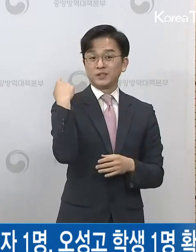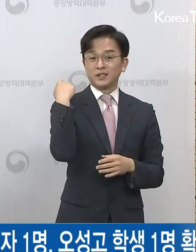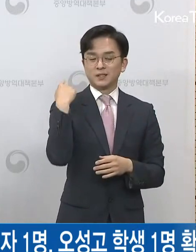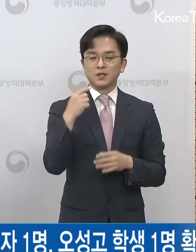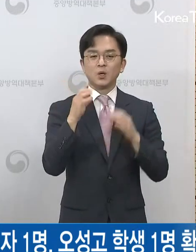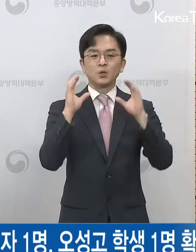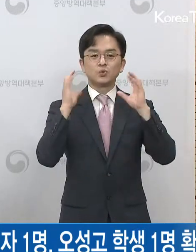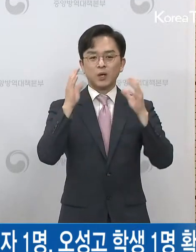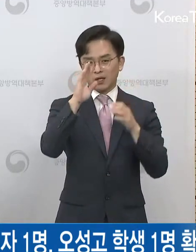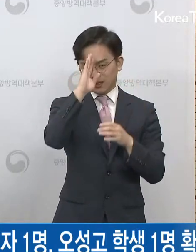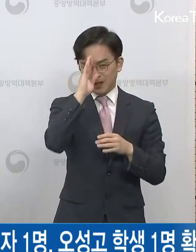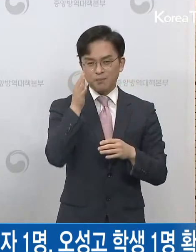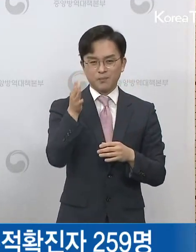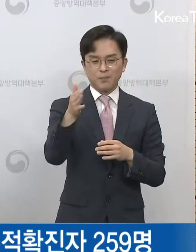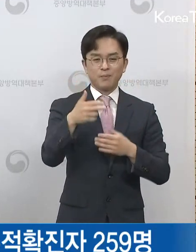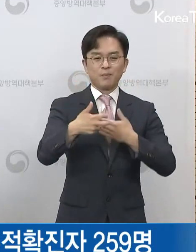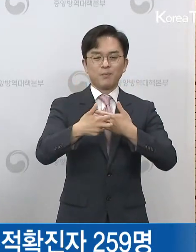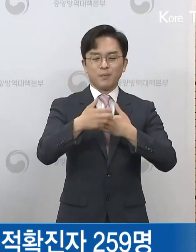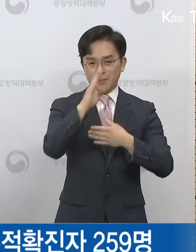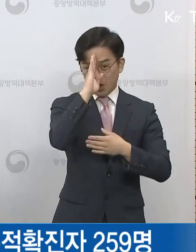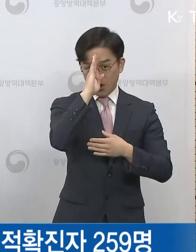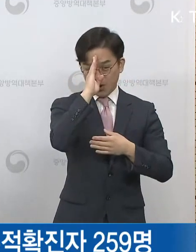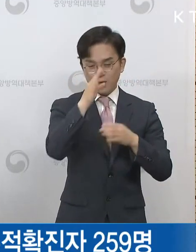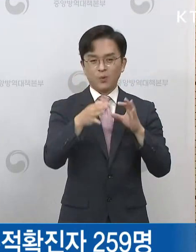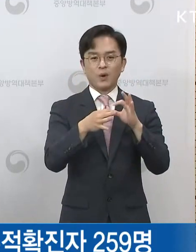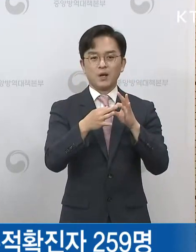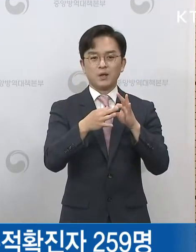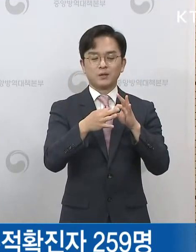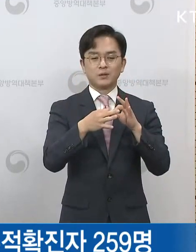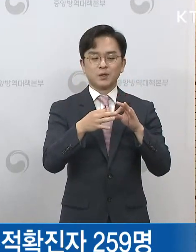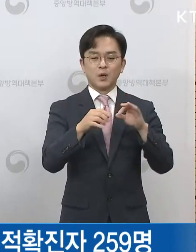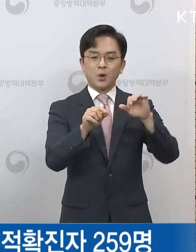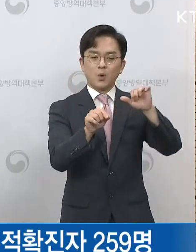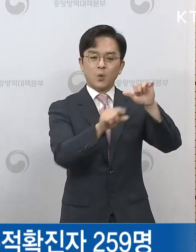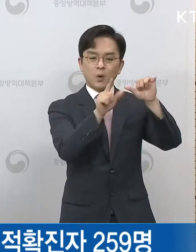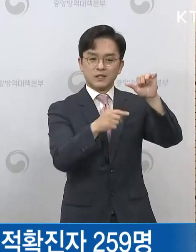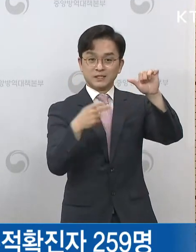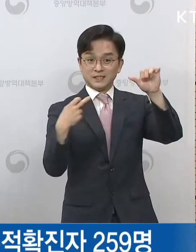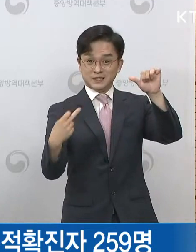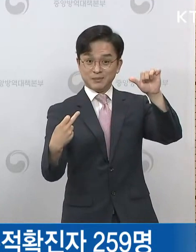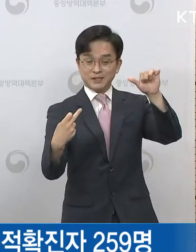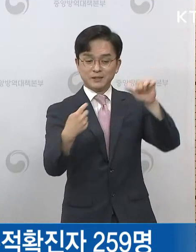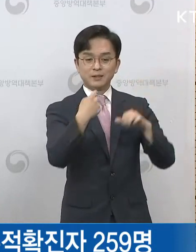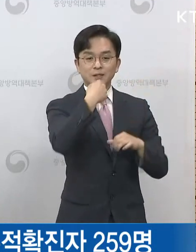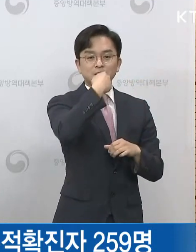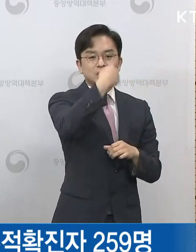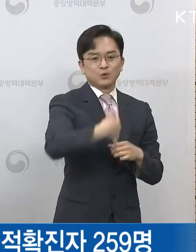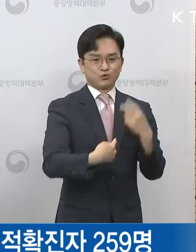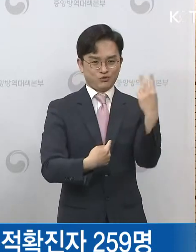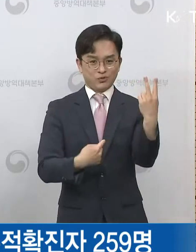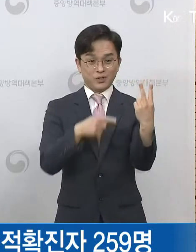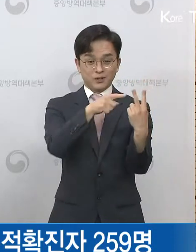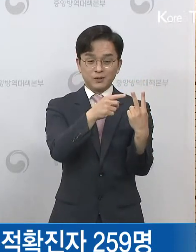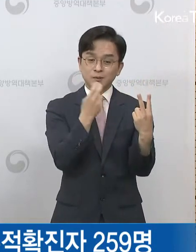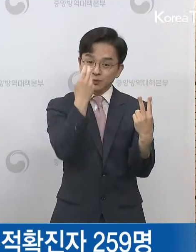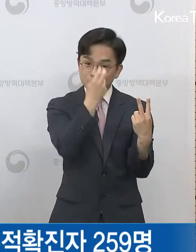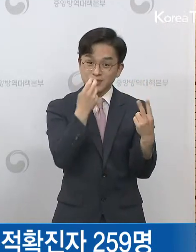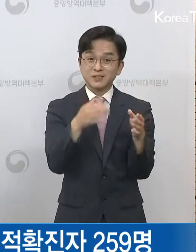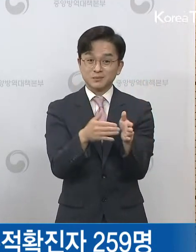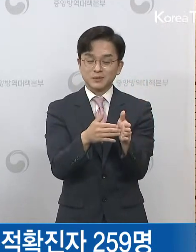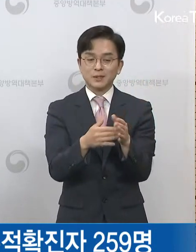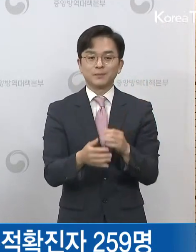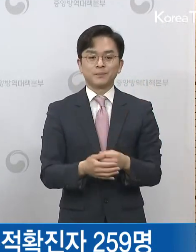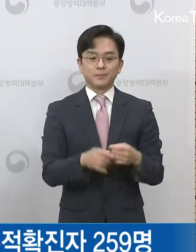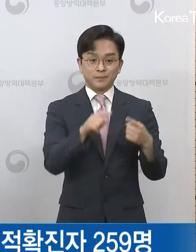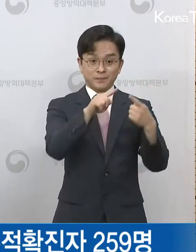지난 5월 25일 의심신고가 들어온 두 건에 대한 역학조사를 실시하였습니다. 의심사례는